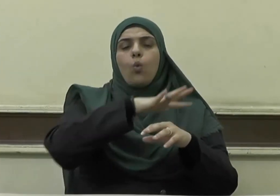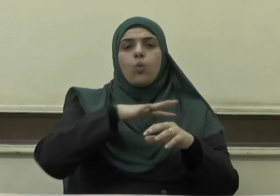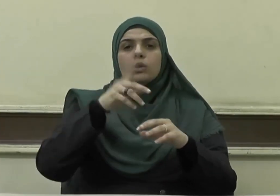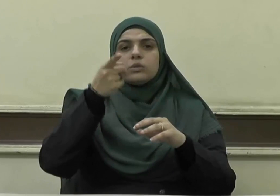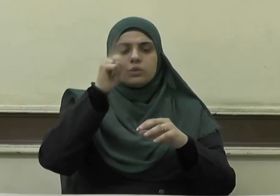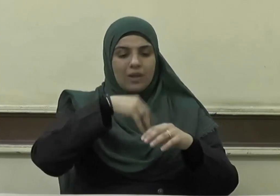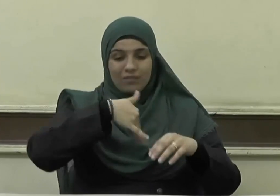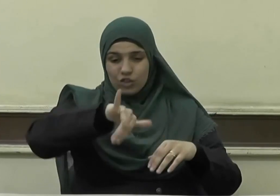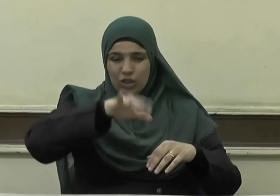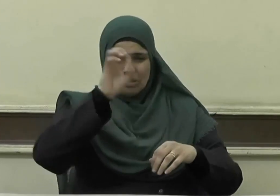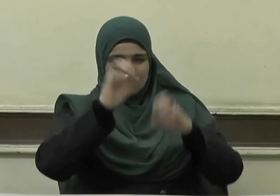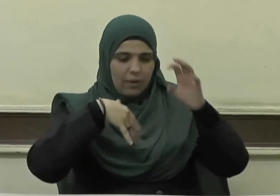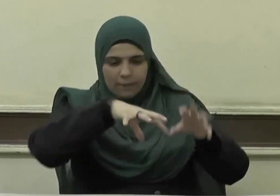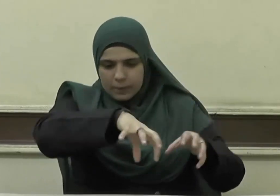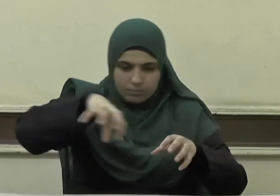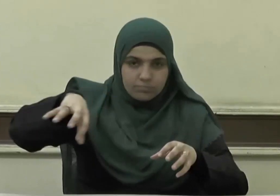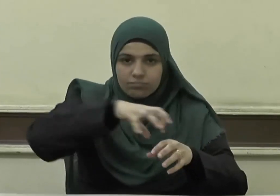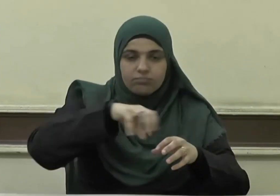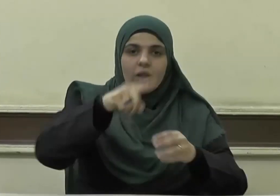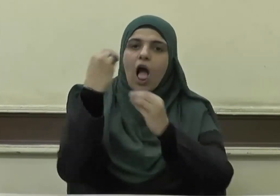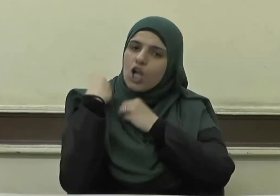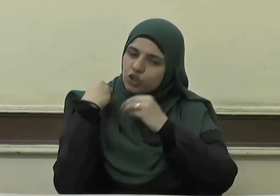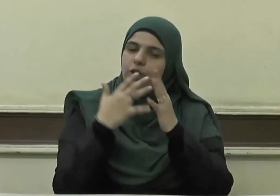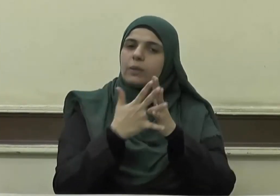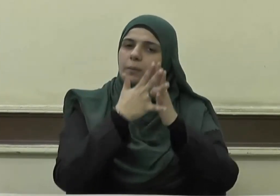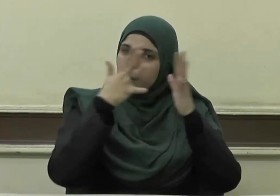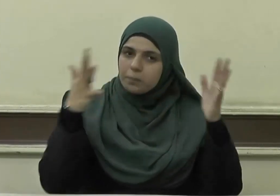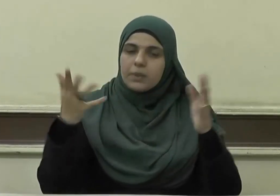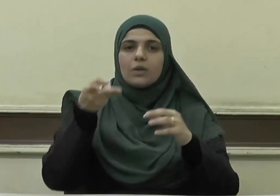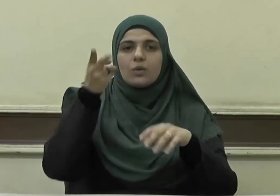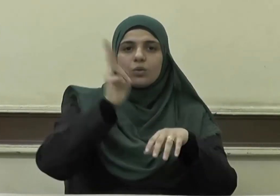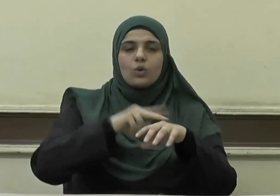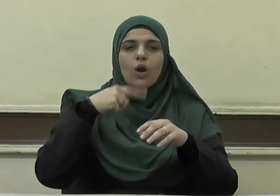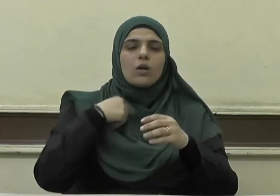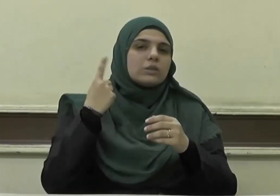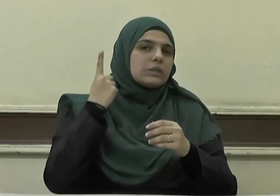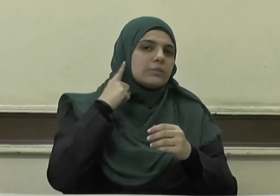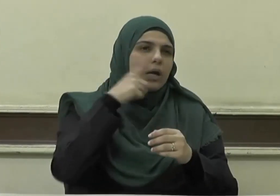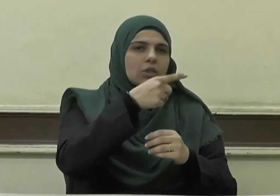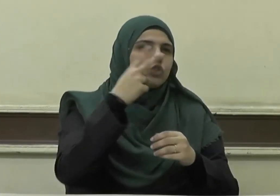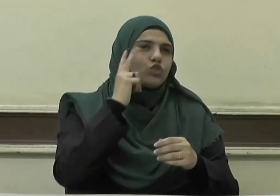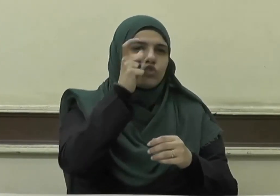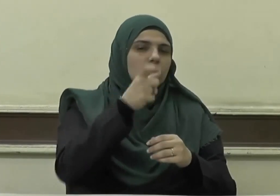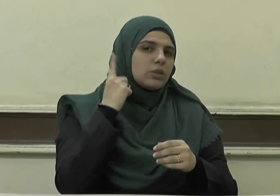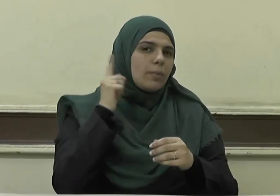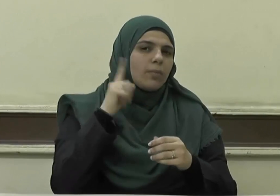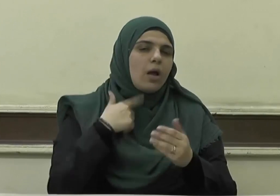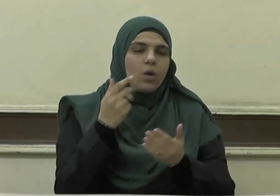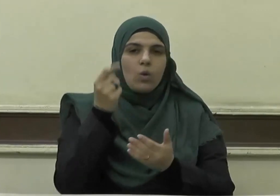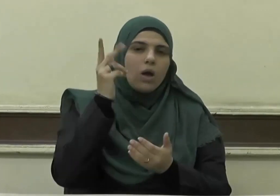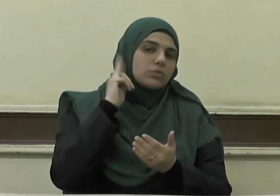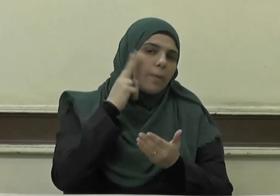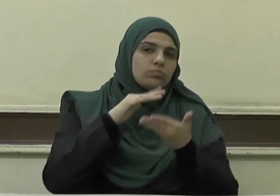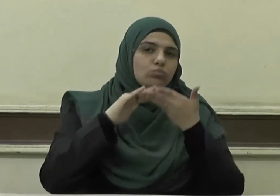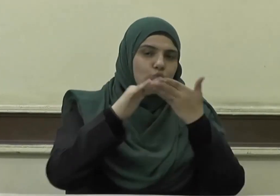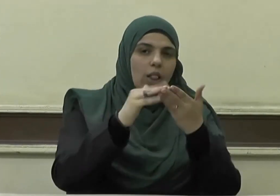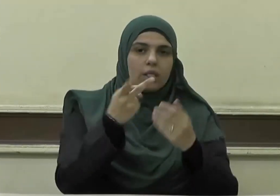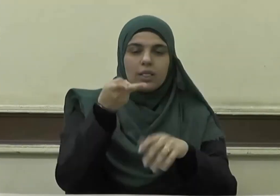الطريق وتسمع الأصمى وتهدي الأعمى وتدل